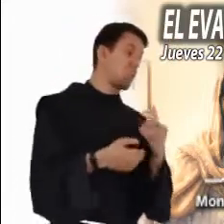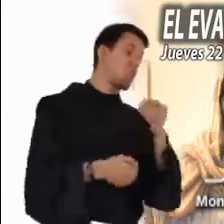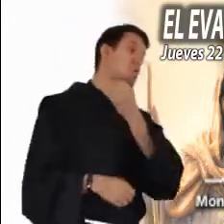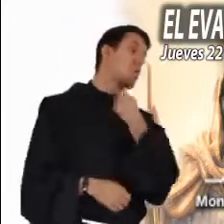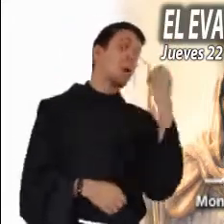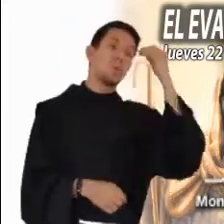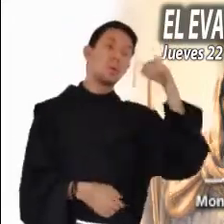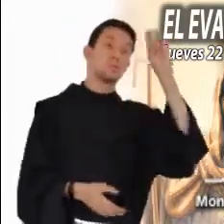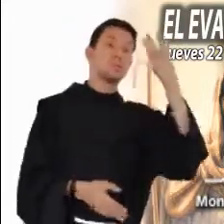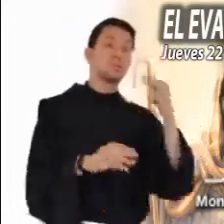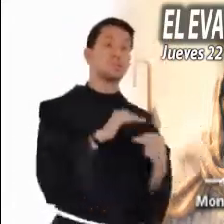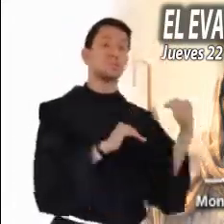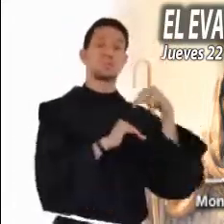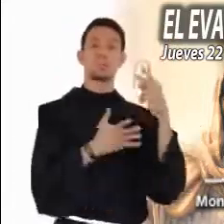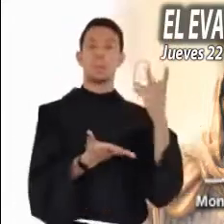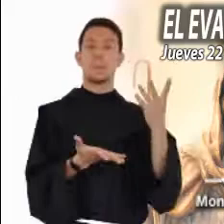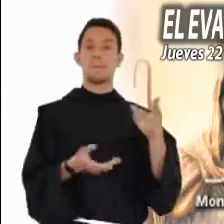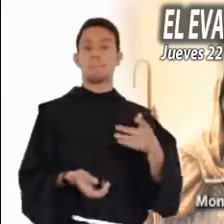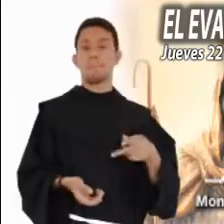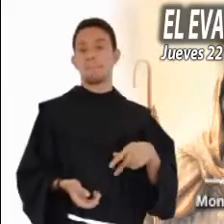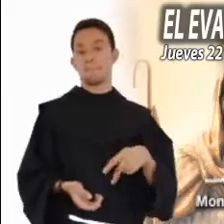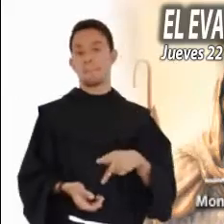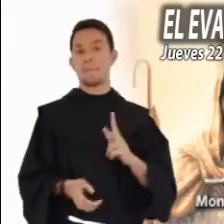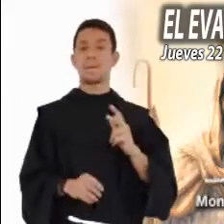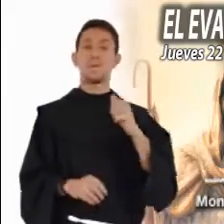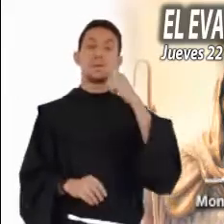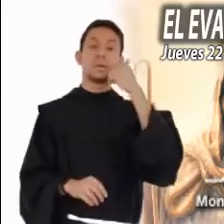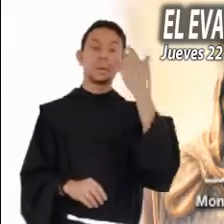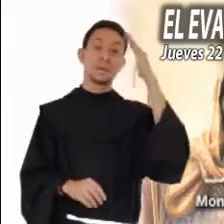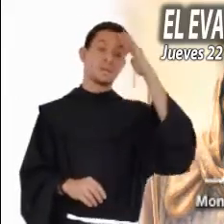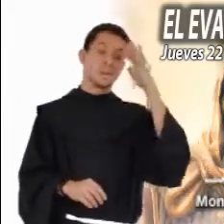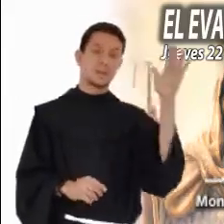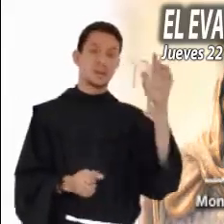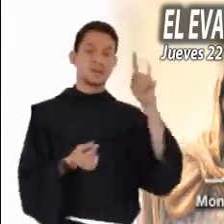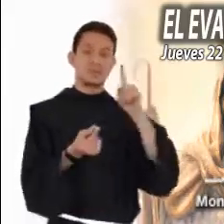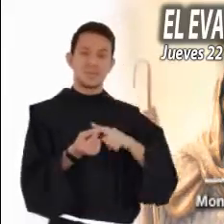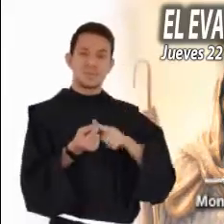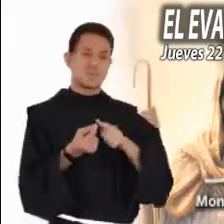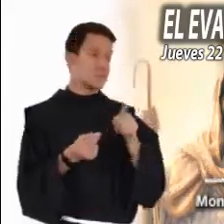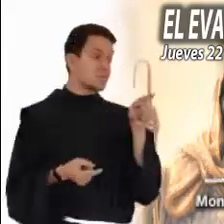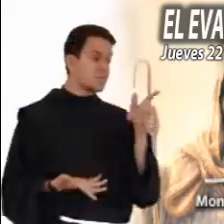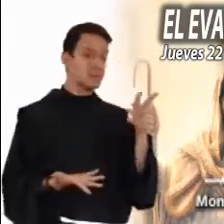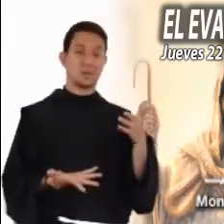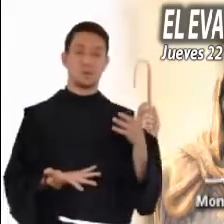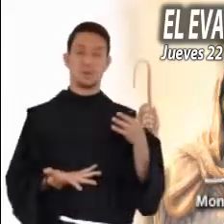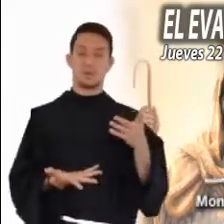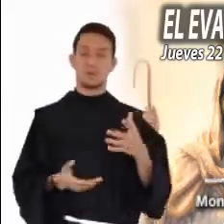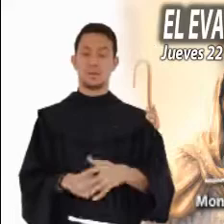bautista resucitado, pero le causa curiosidad. ¿Quién es Jesús?